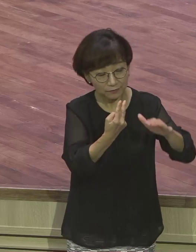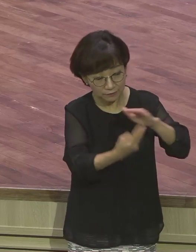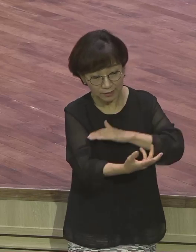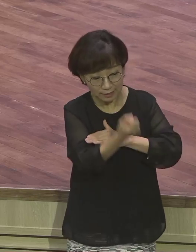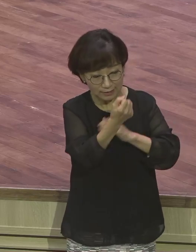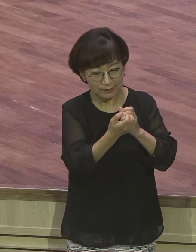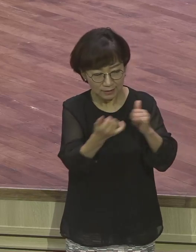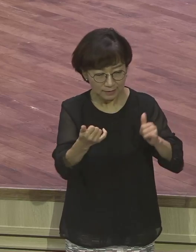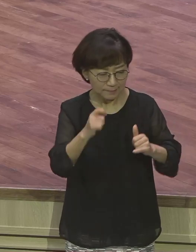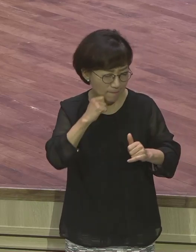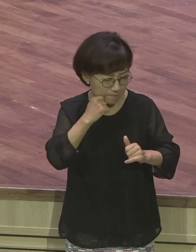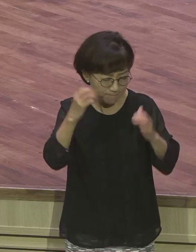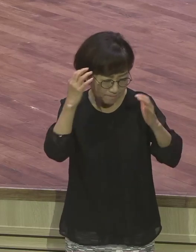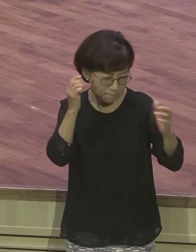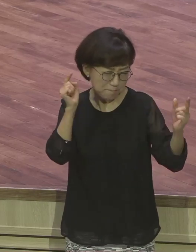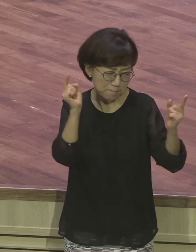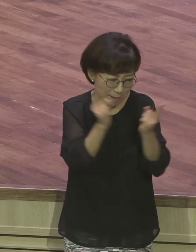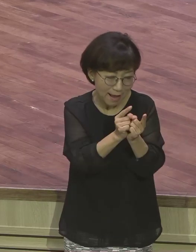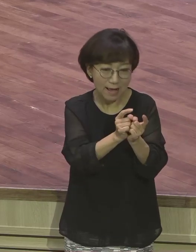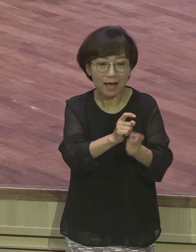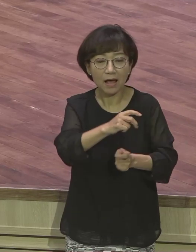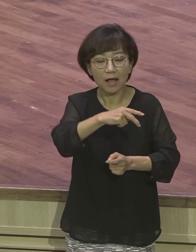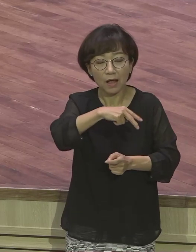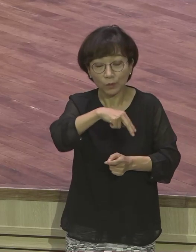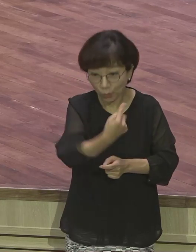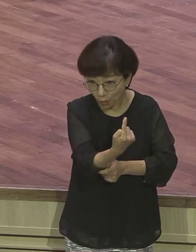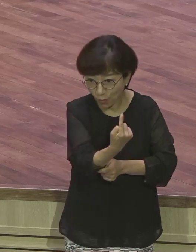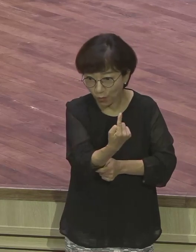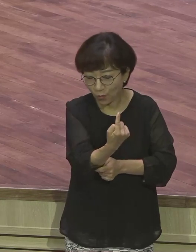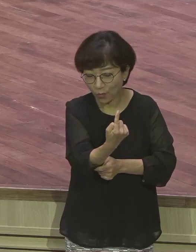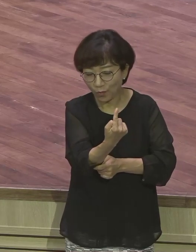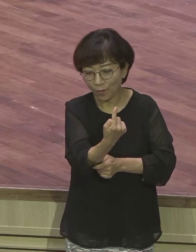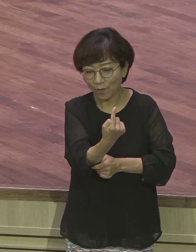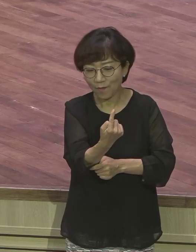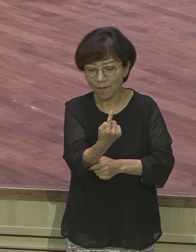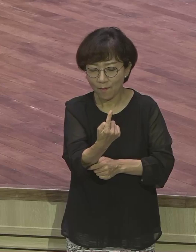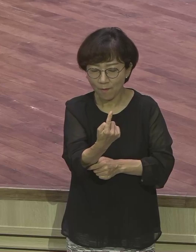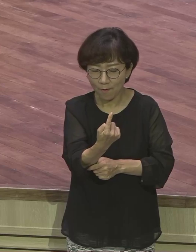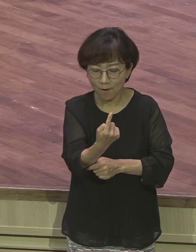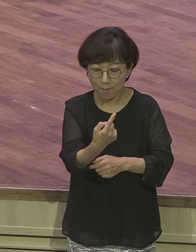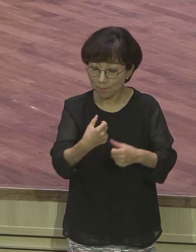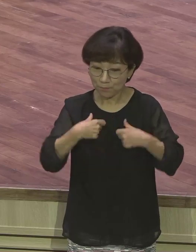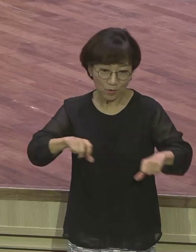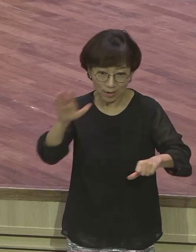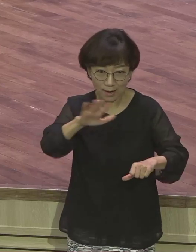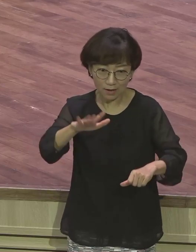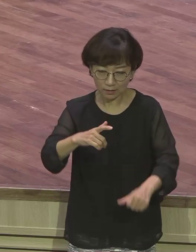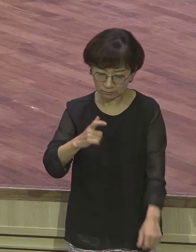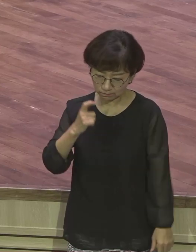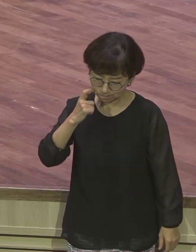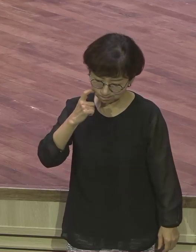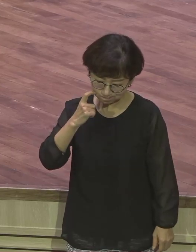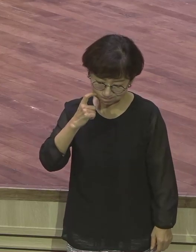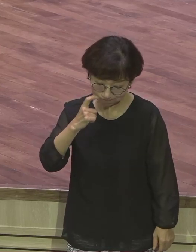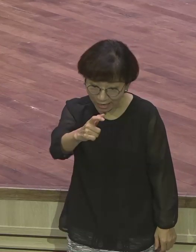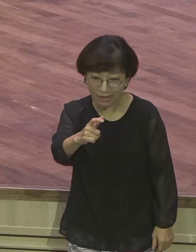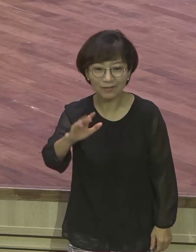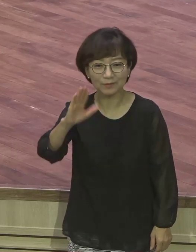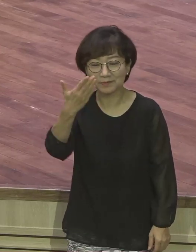어떤 어려움이 와도 어떤 역경이 와도 지속합니다. 그게 특징이에요. 문제를 바라보는 것이